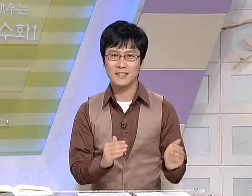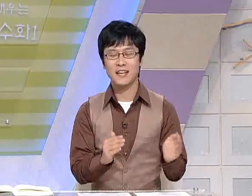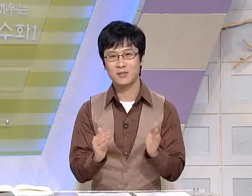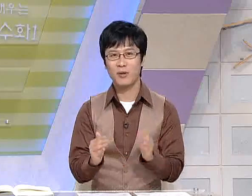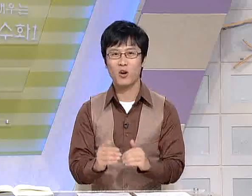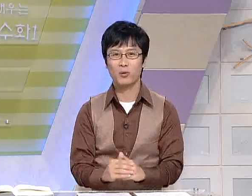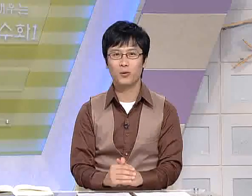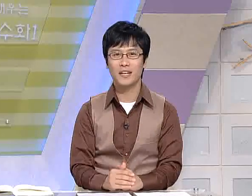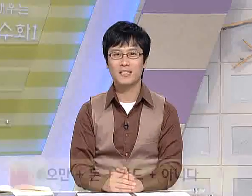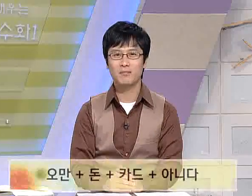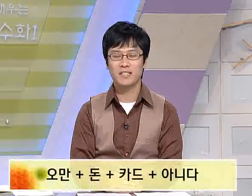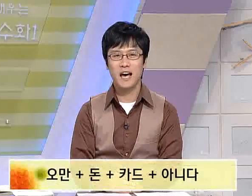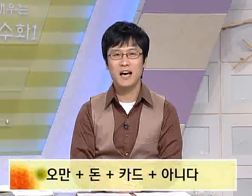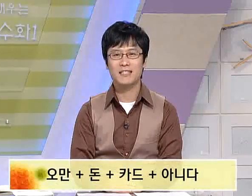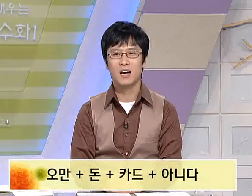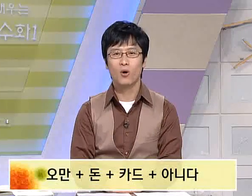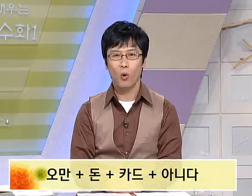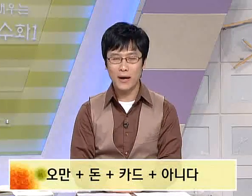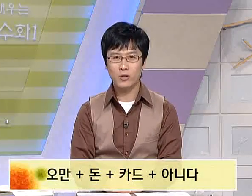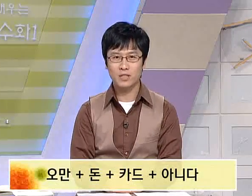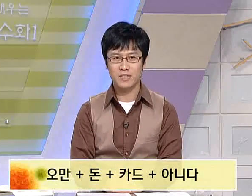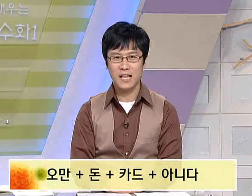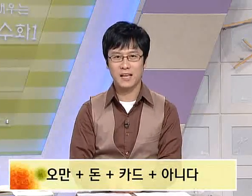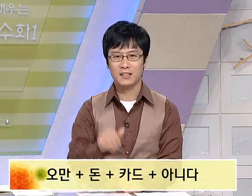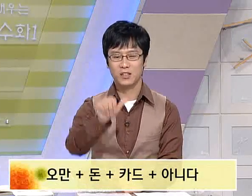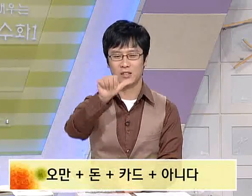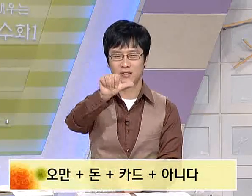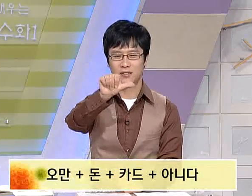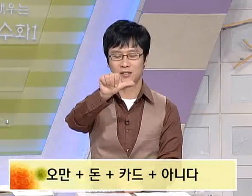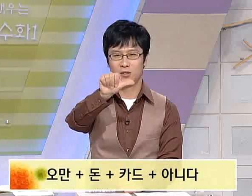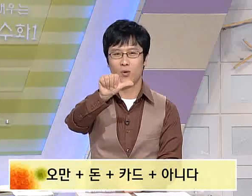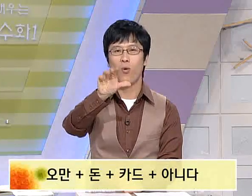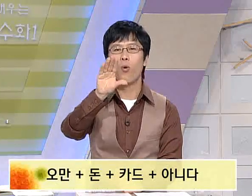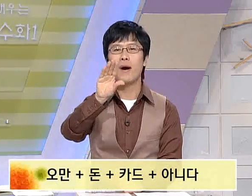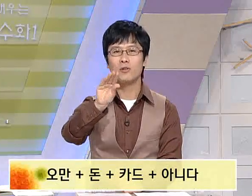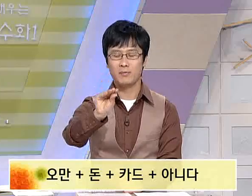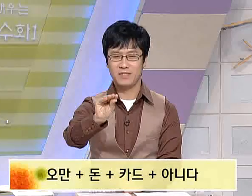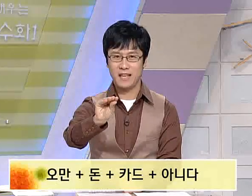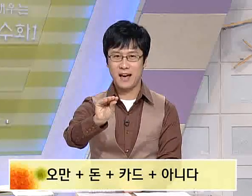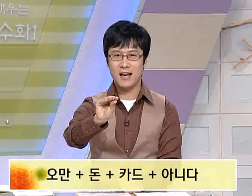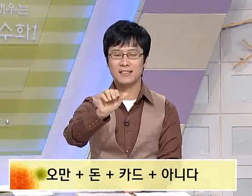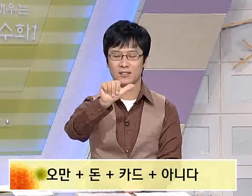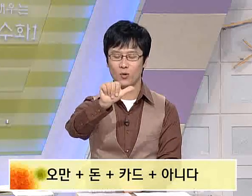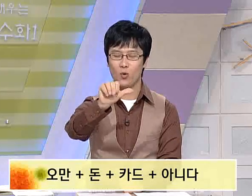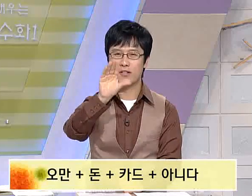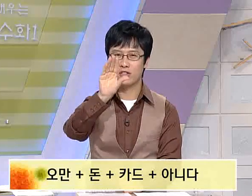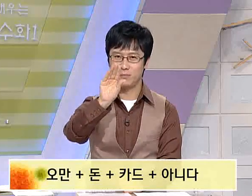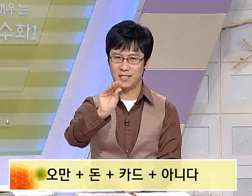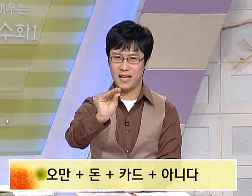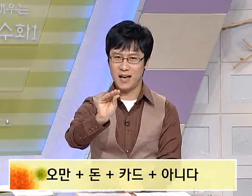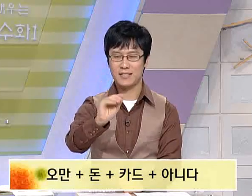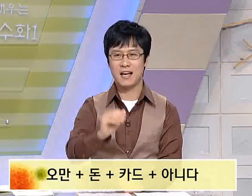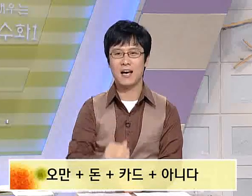차근차근 배워보도록 하겠습니다. 자. 5만원입니다. 5만원입니다. 5만원입니다. 자.